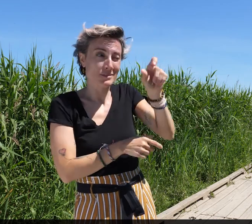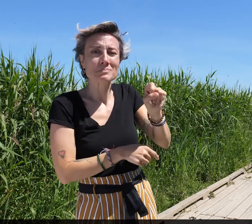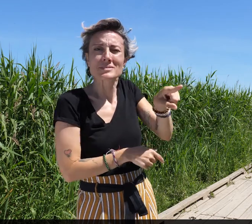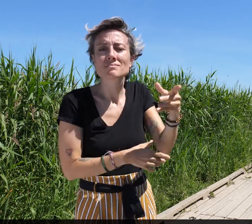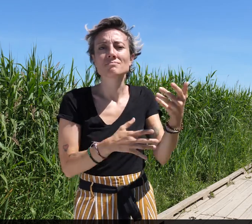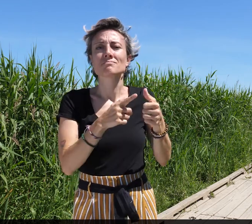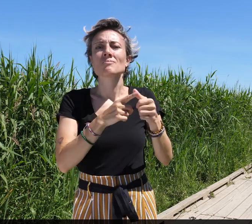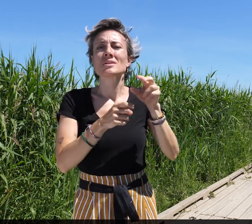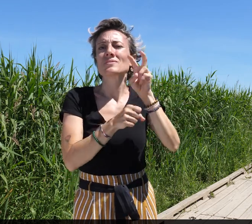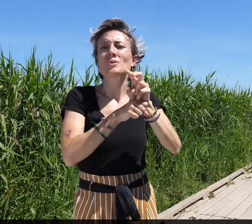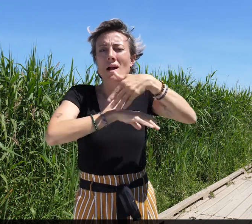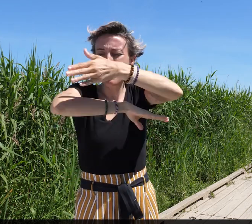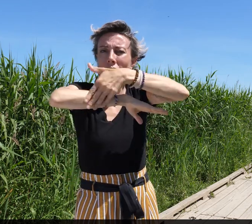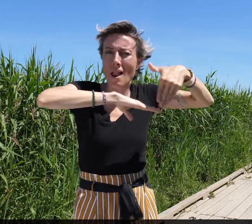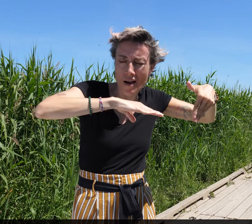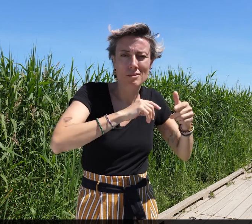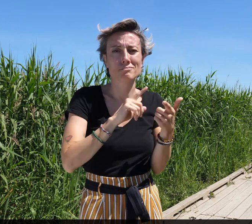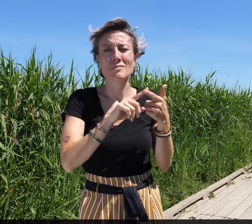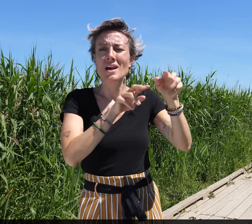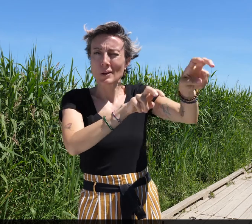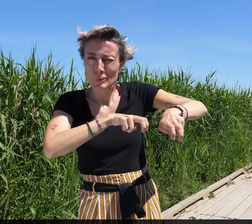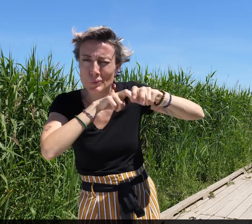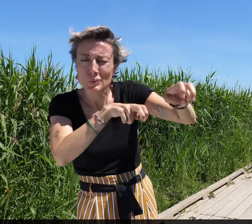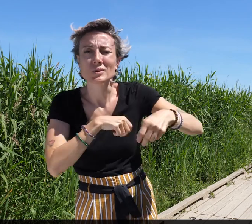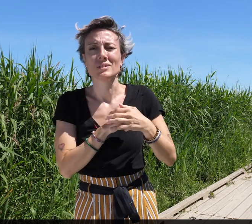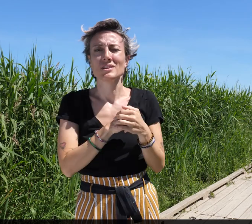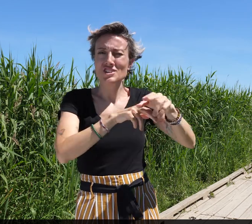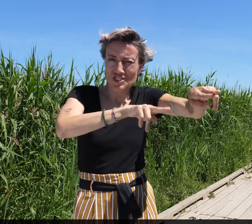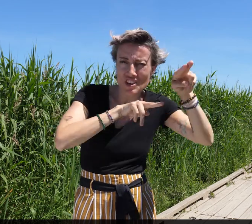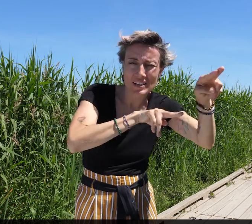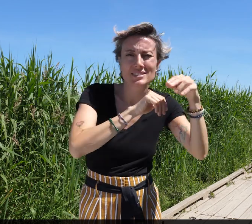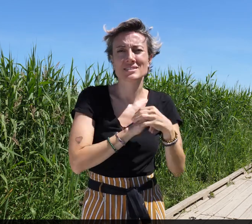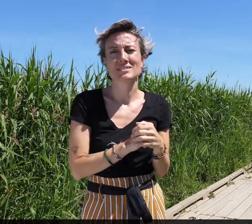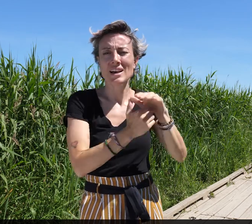conservatoire du littoral, agriculteurs, chasseurs, associations,